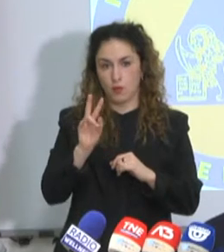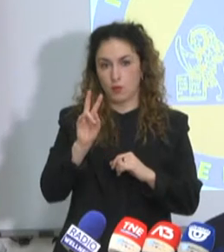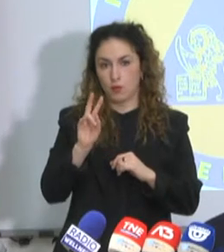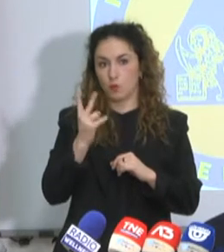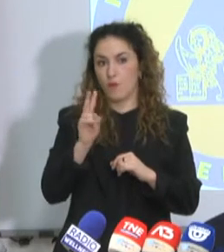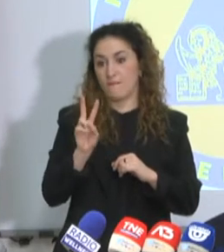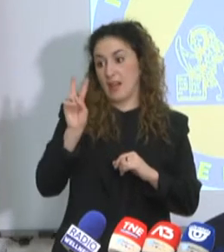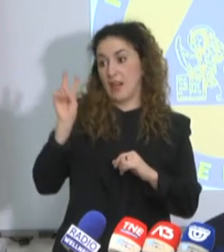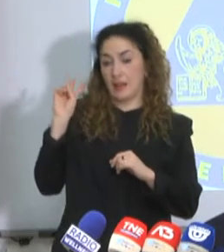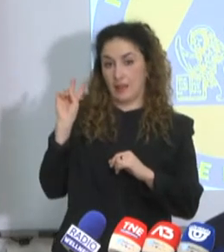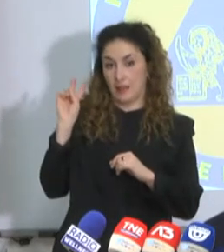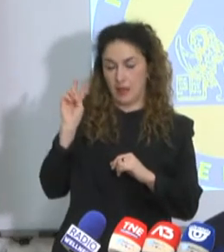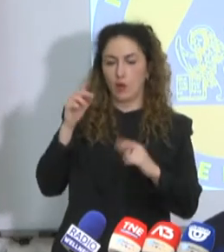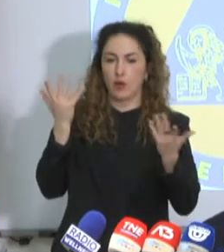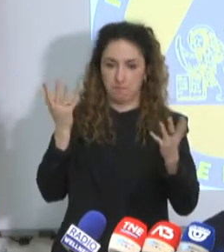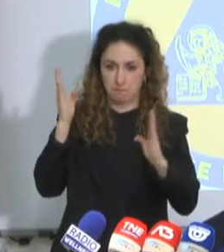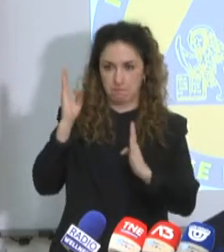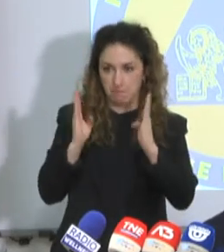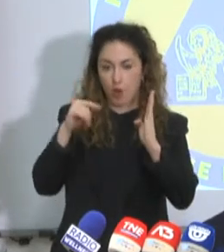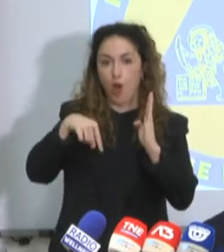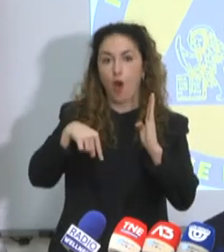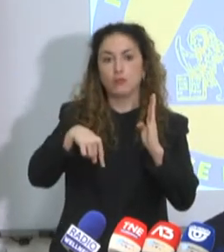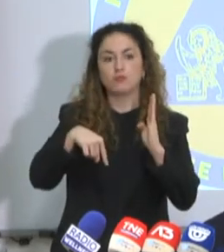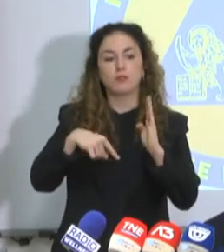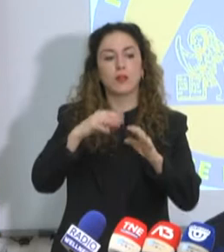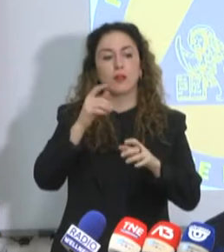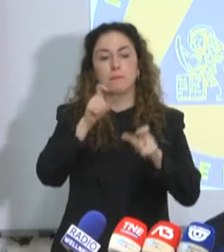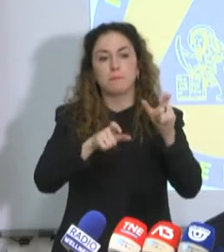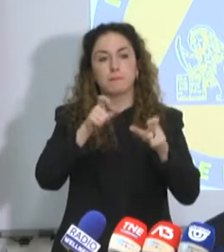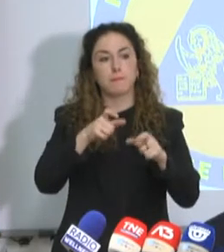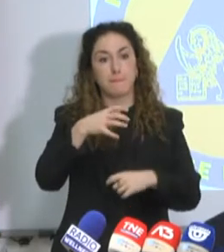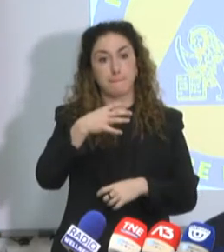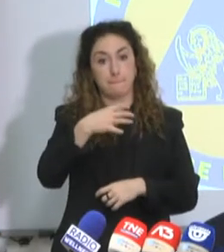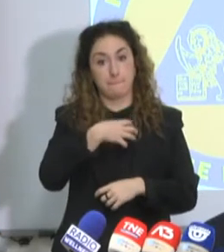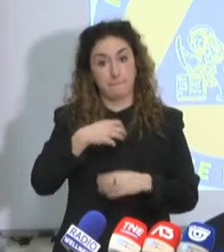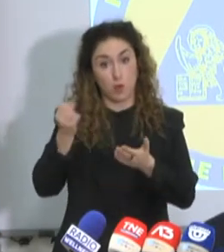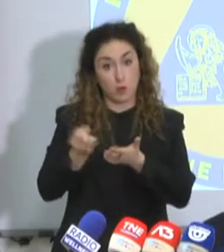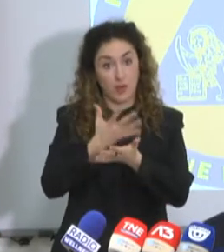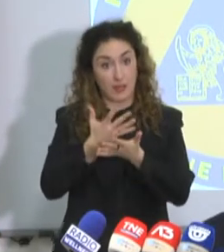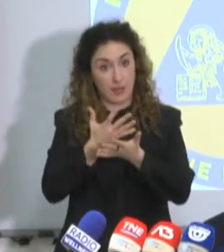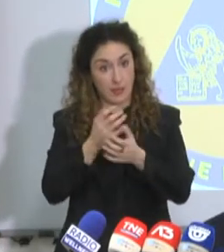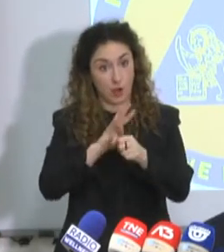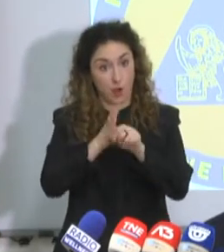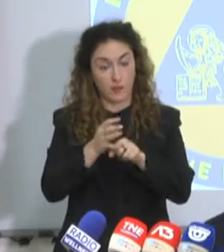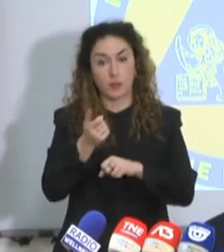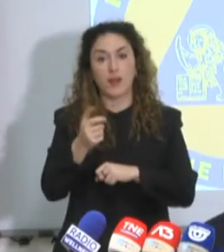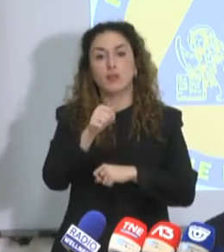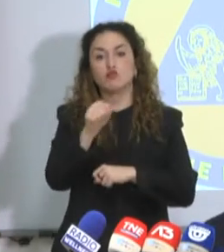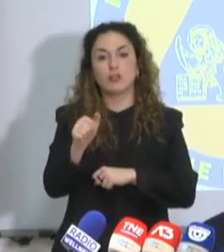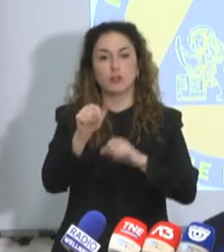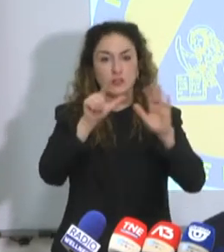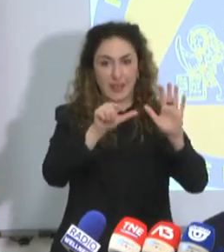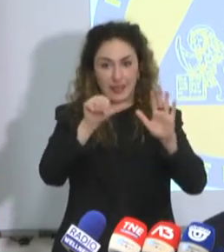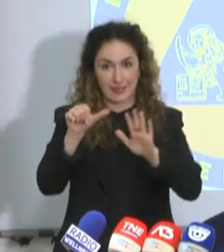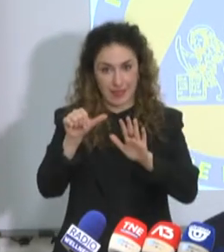Oggi i ricoverati affetti da polmonite covid in terapia intensiva sono 176,